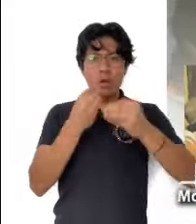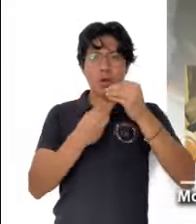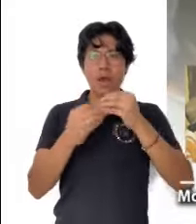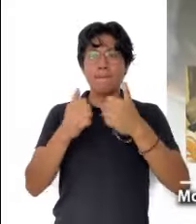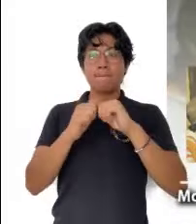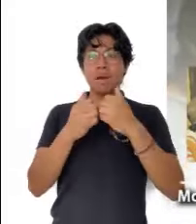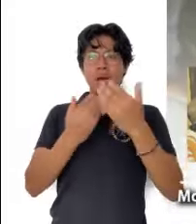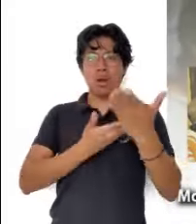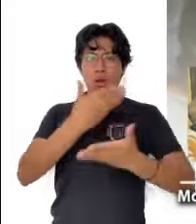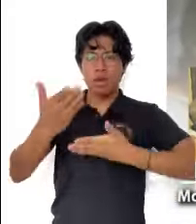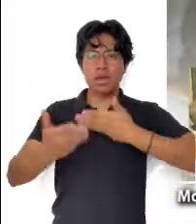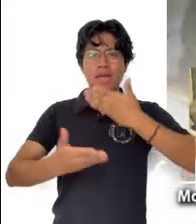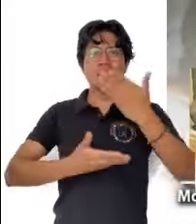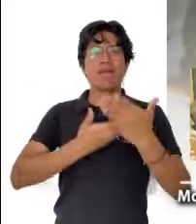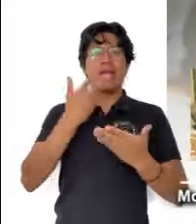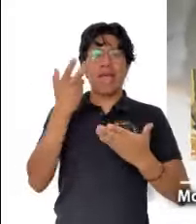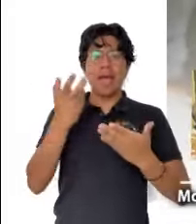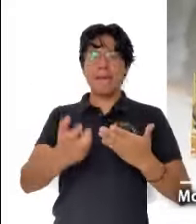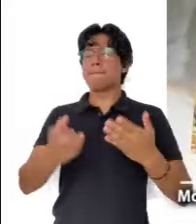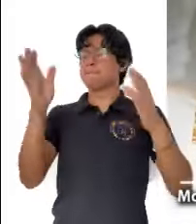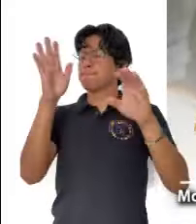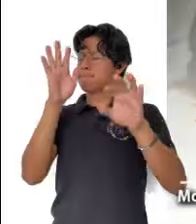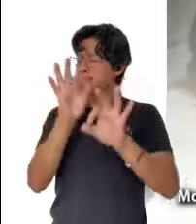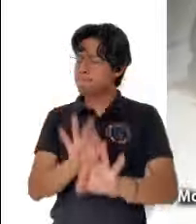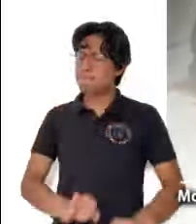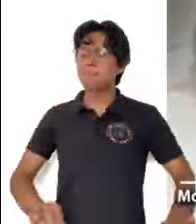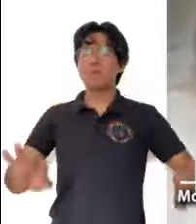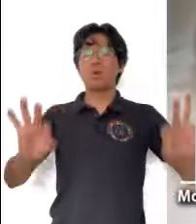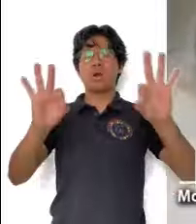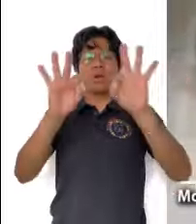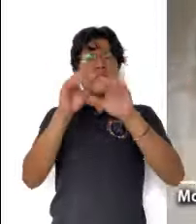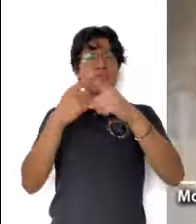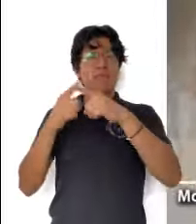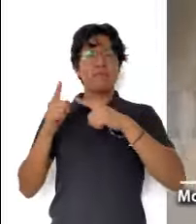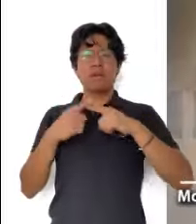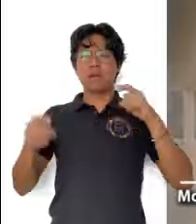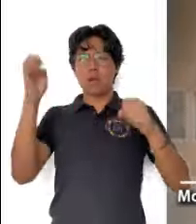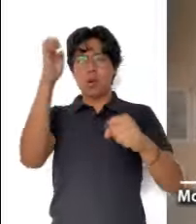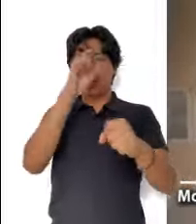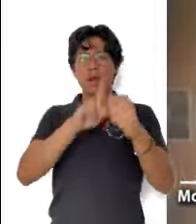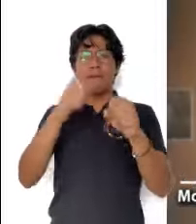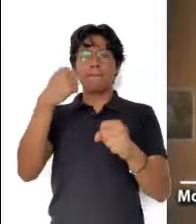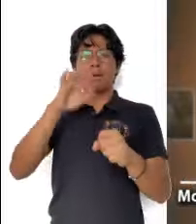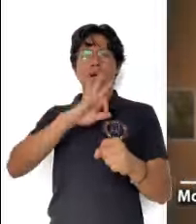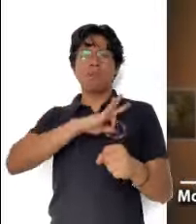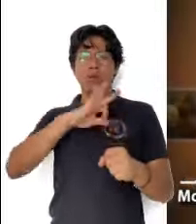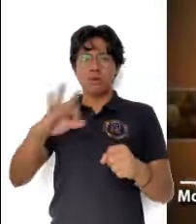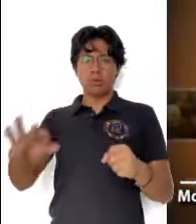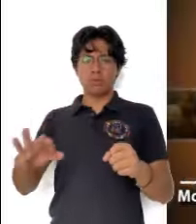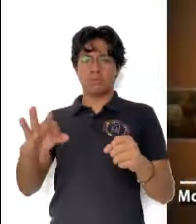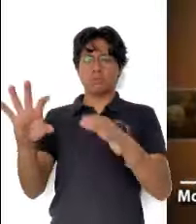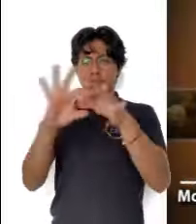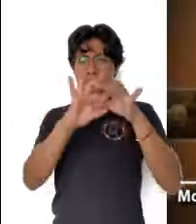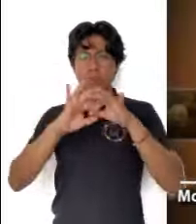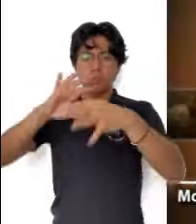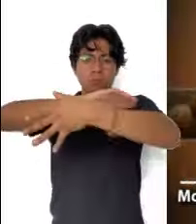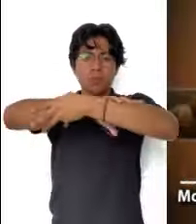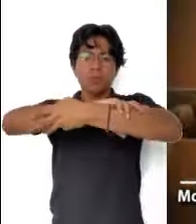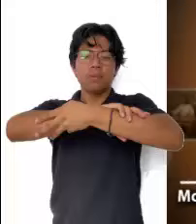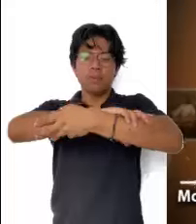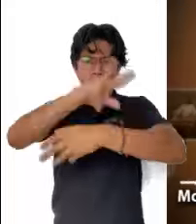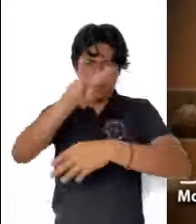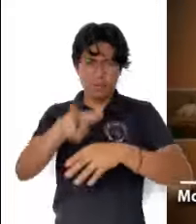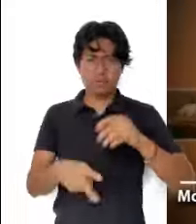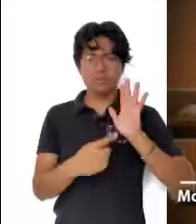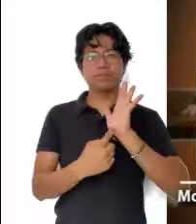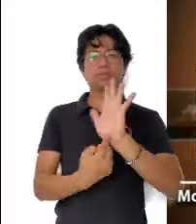mesa, el pan compartido forman parte sustancial de todas las culturas para mostrar la comunión y la